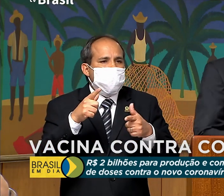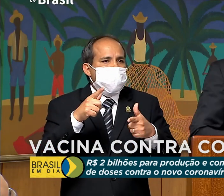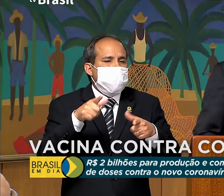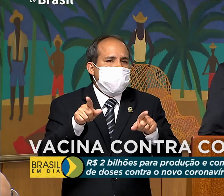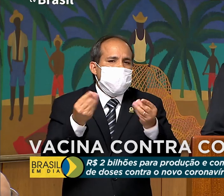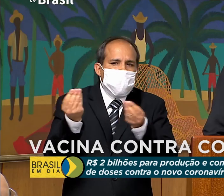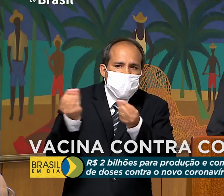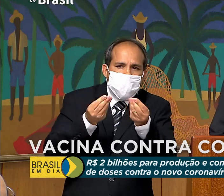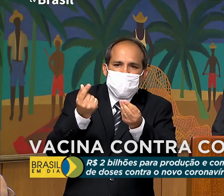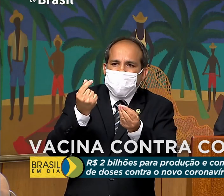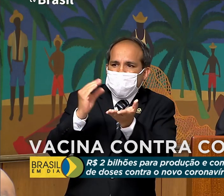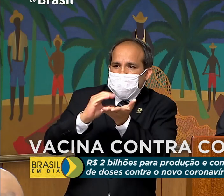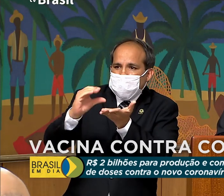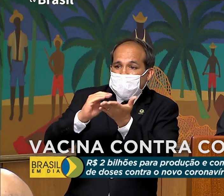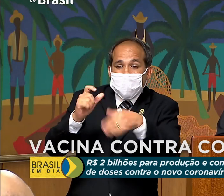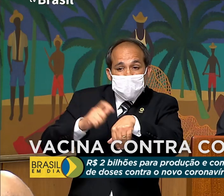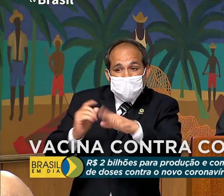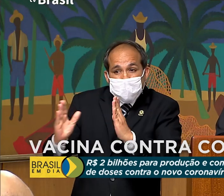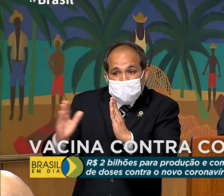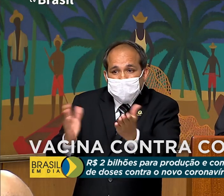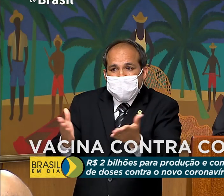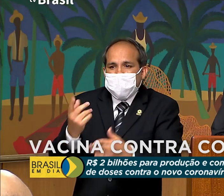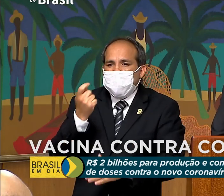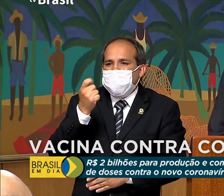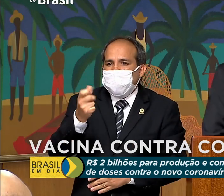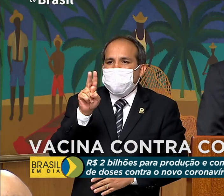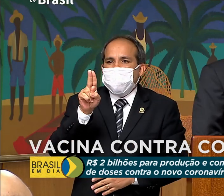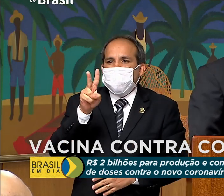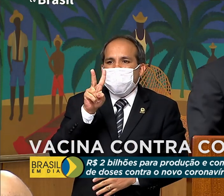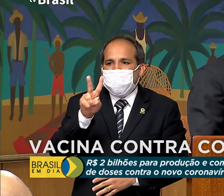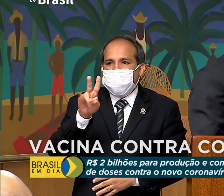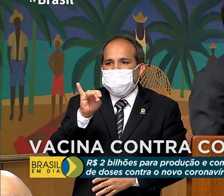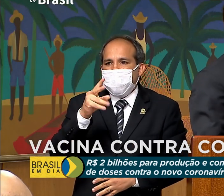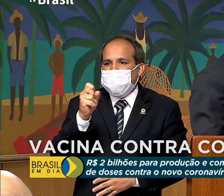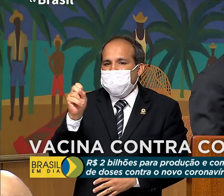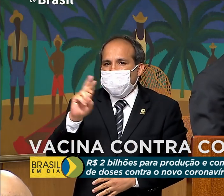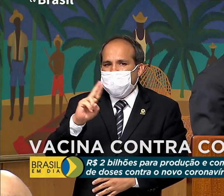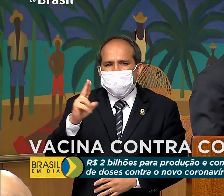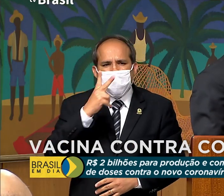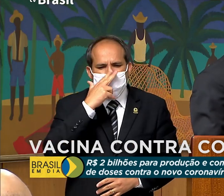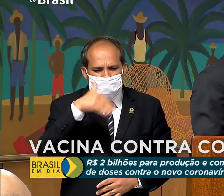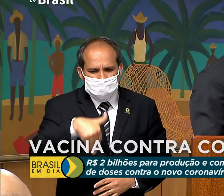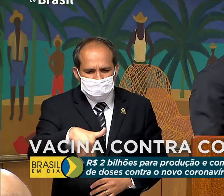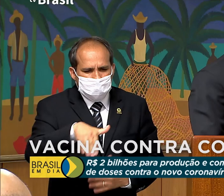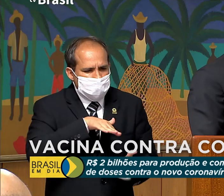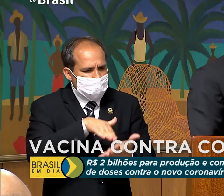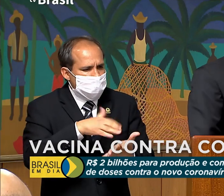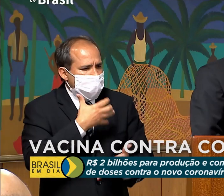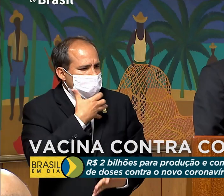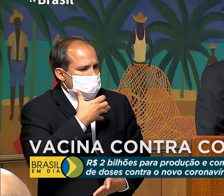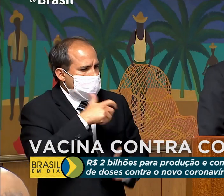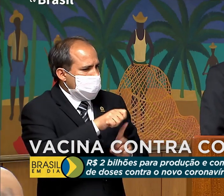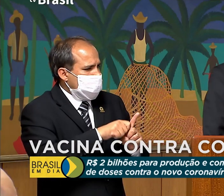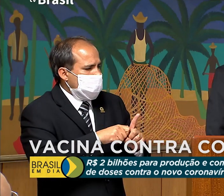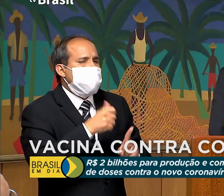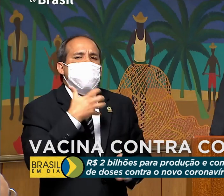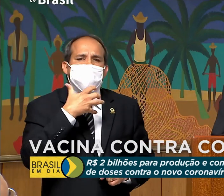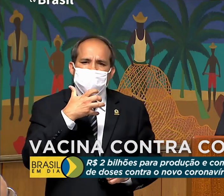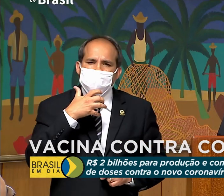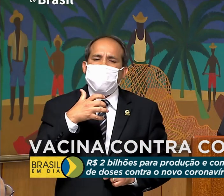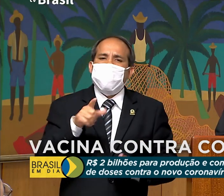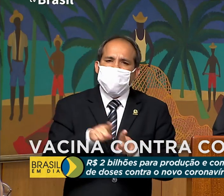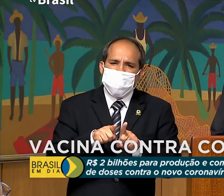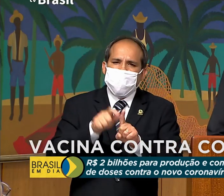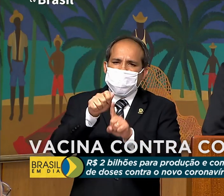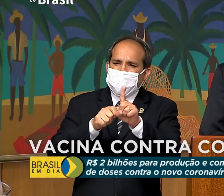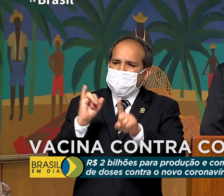pessoas também, mas basicamente financeira do momento, quase 2 bilhões de reais. Talvez em dezembro, talvez? Dezembro, janeiro.